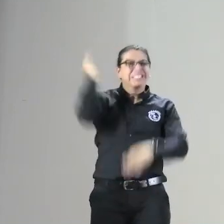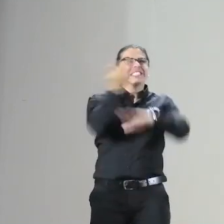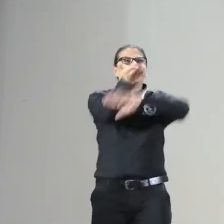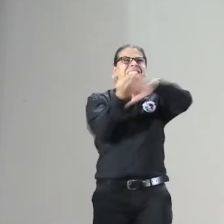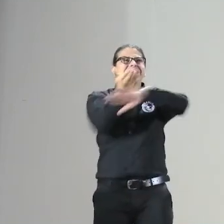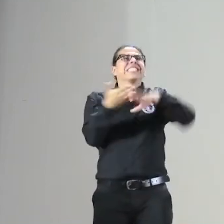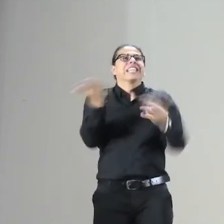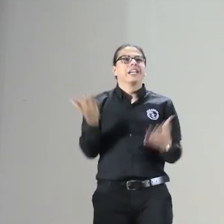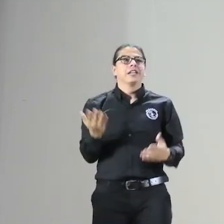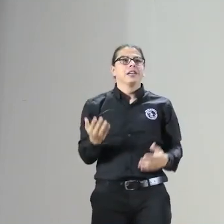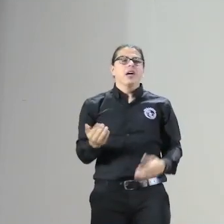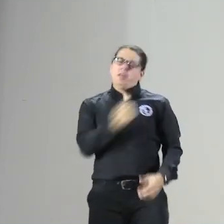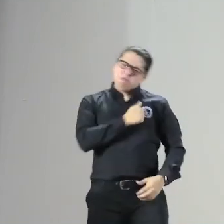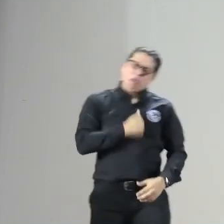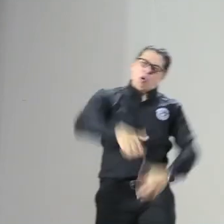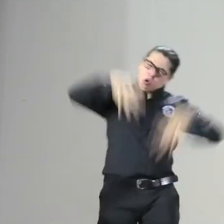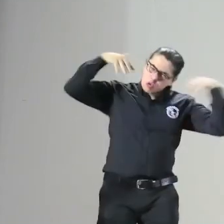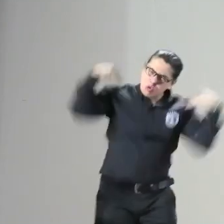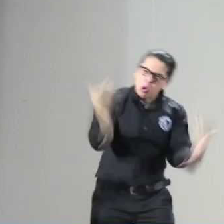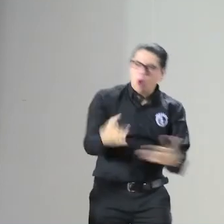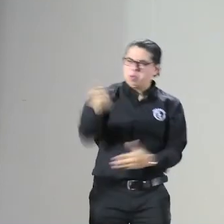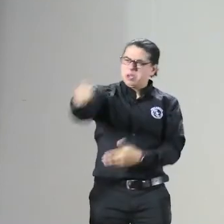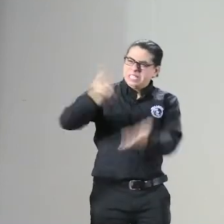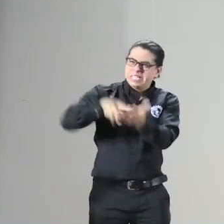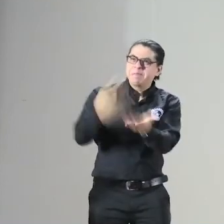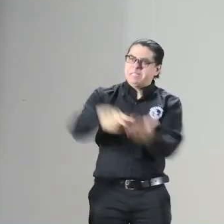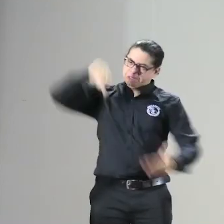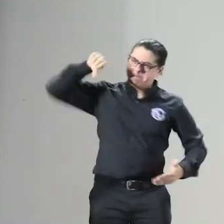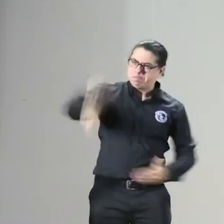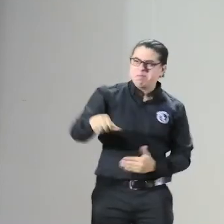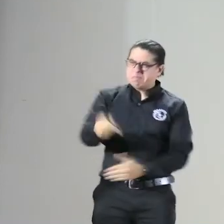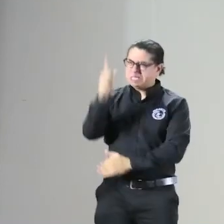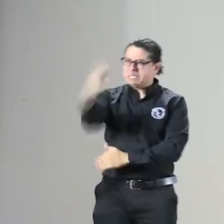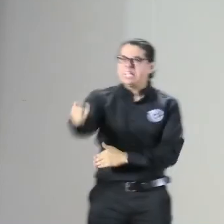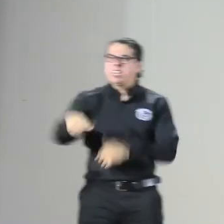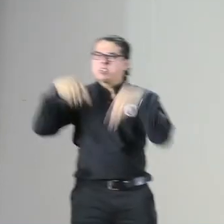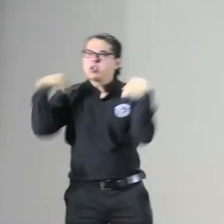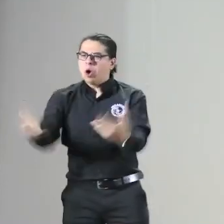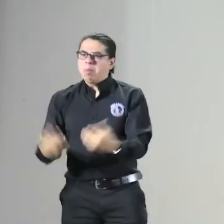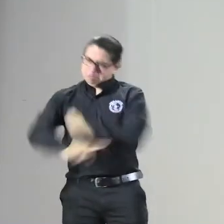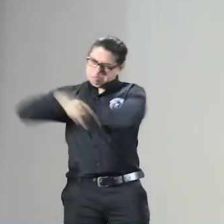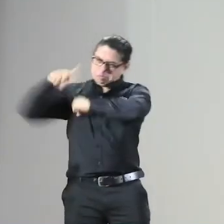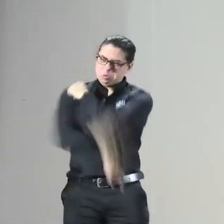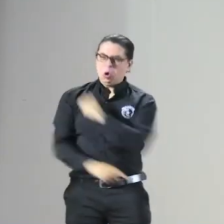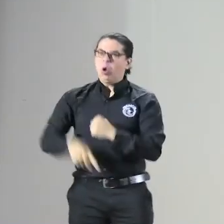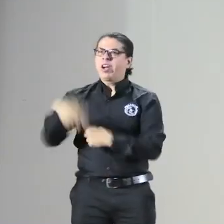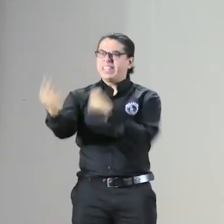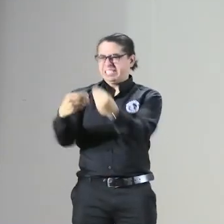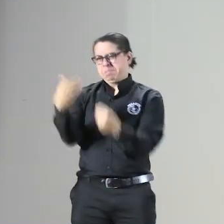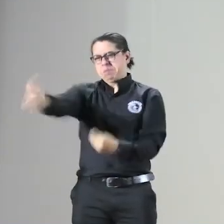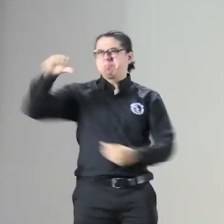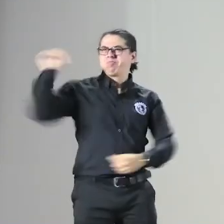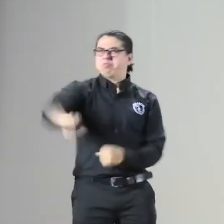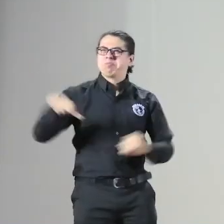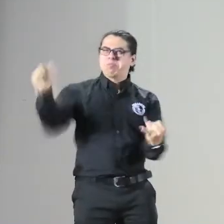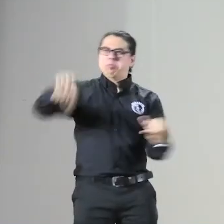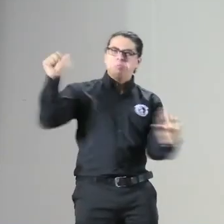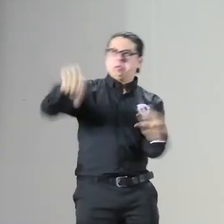que exigían bueno y donde está que sucedan los intérpretes que miren lo que están haciendo hay que